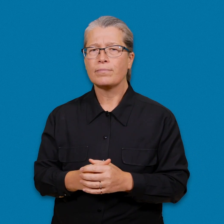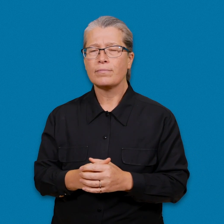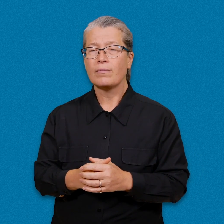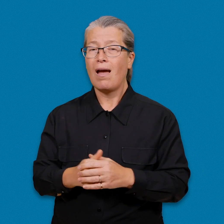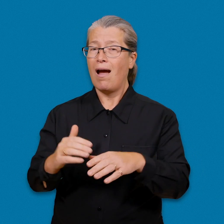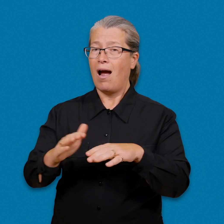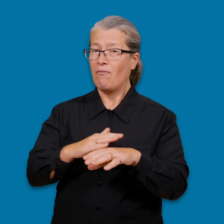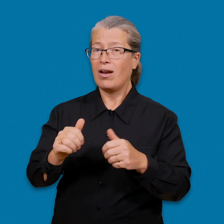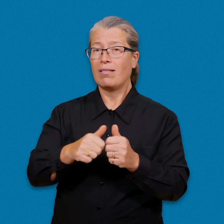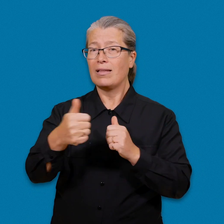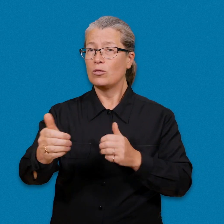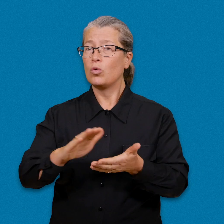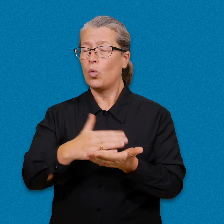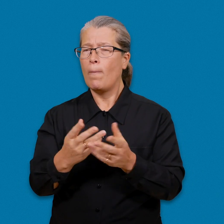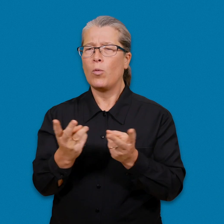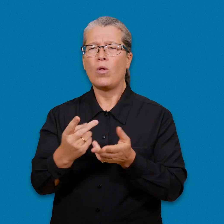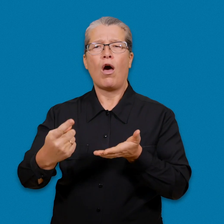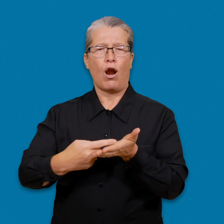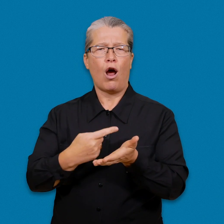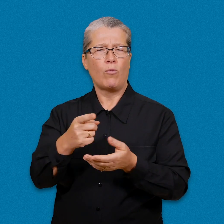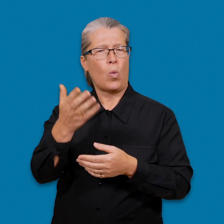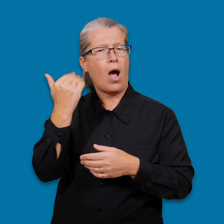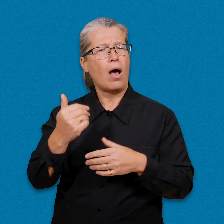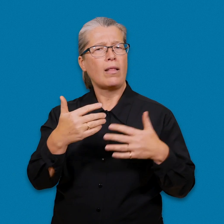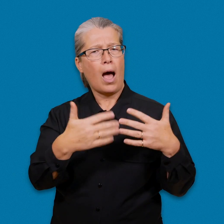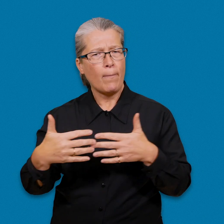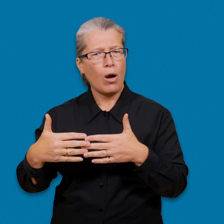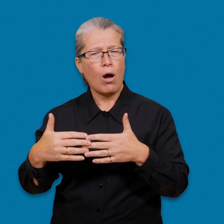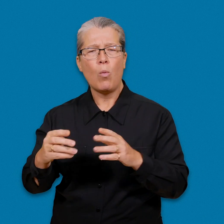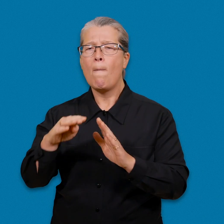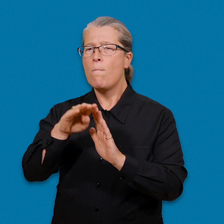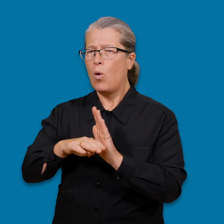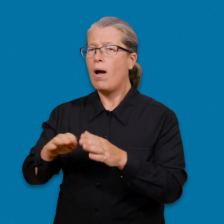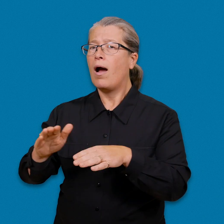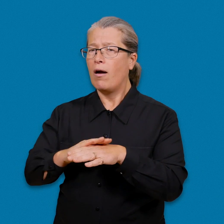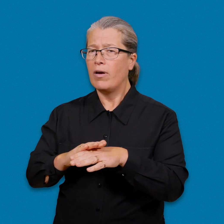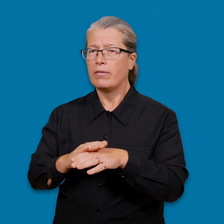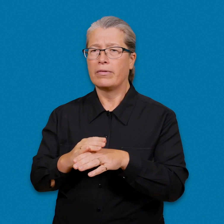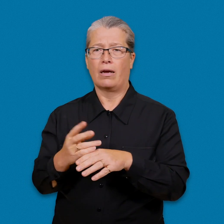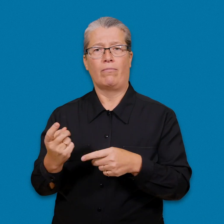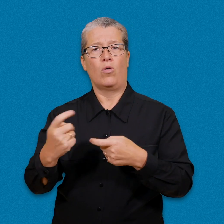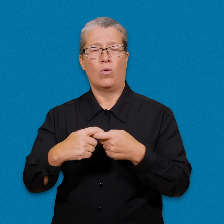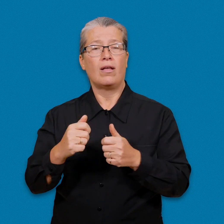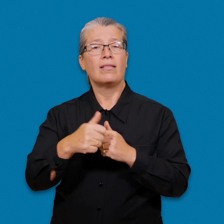Användningen av distanstolkning förutsätter att du kan använda apparatur och program som används vid